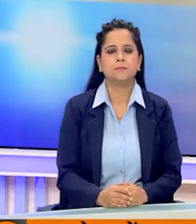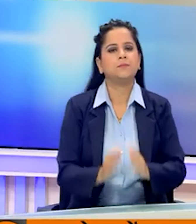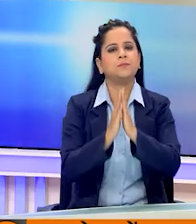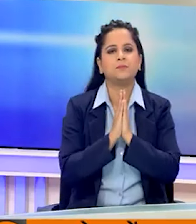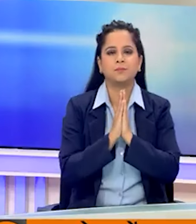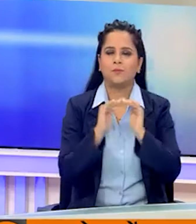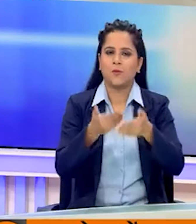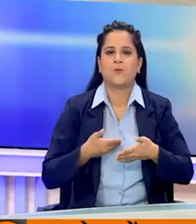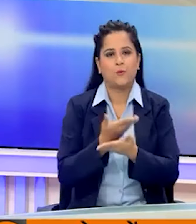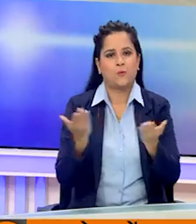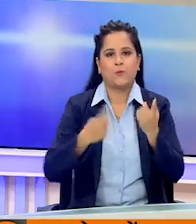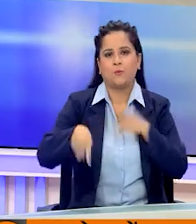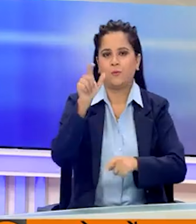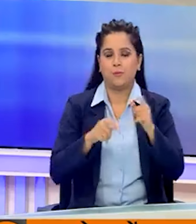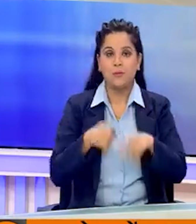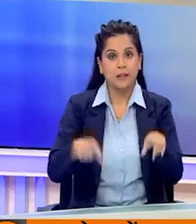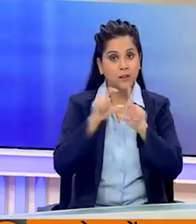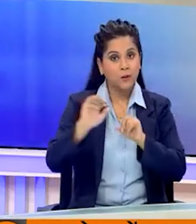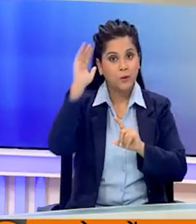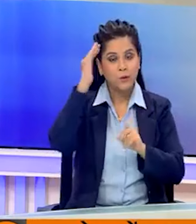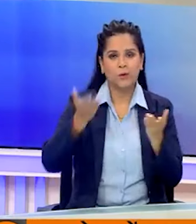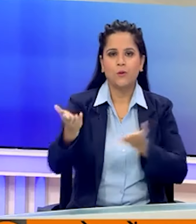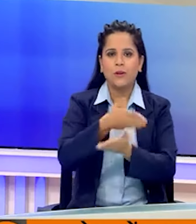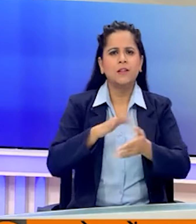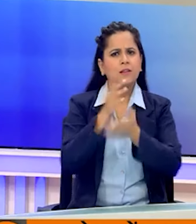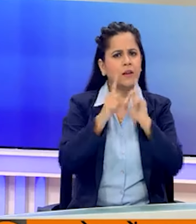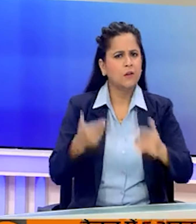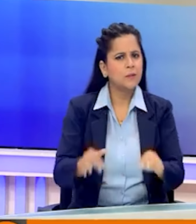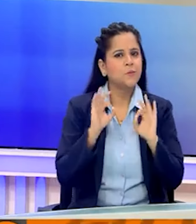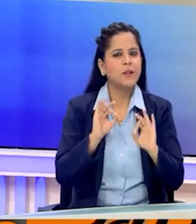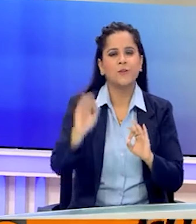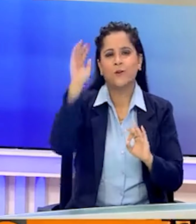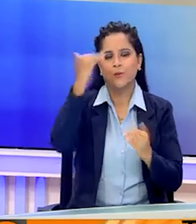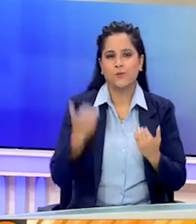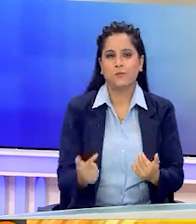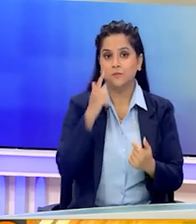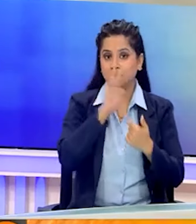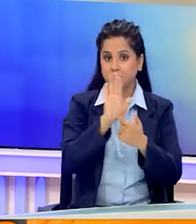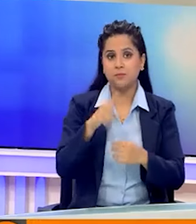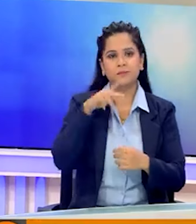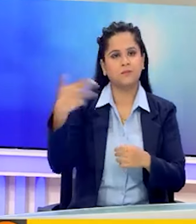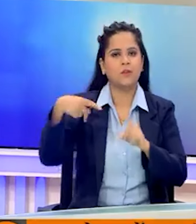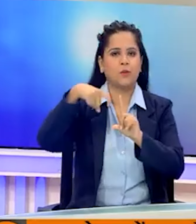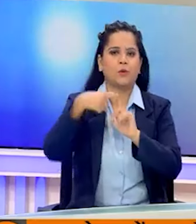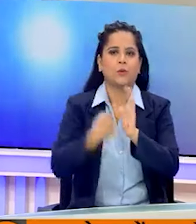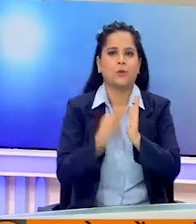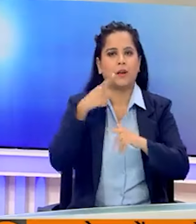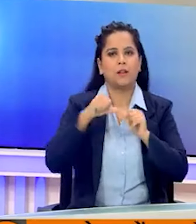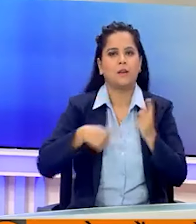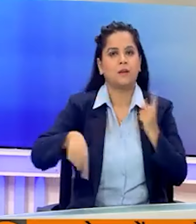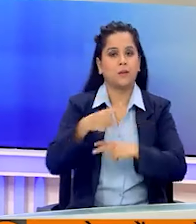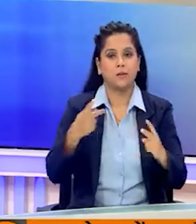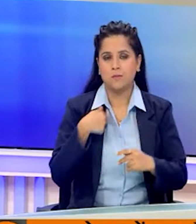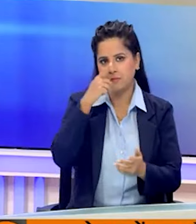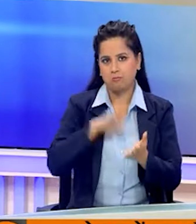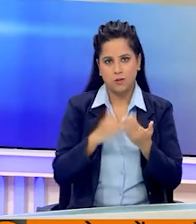नमस्कार स्वागत है आप सभी का दोशन समाचार पर सांकितिक भाषा के इस खास बुलिटन को लेकर हाजिर हुमे कृतिका और मेरी साथ हैं मेरी